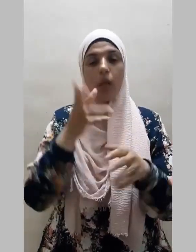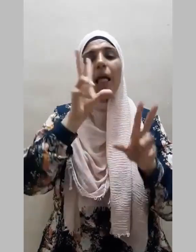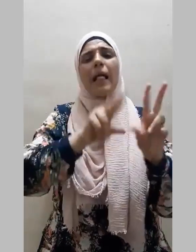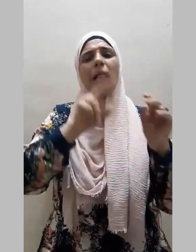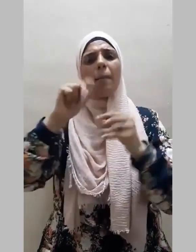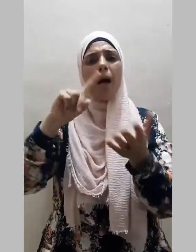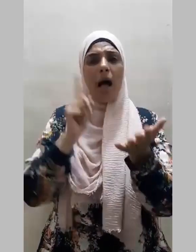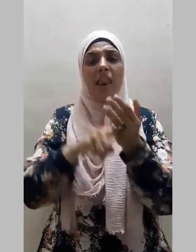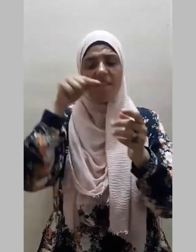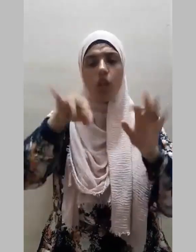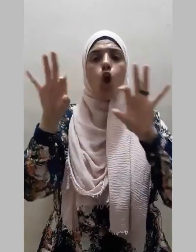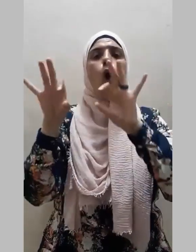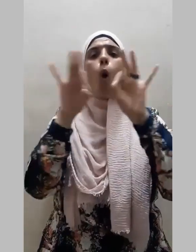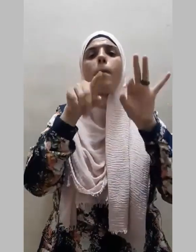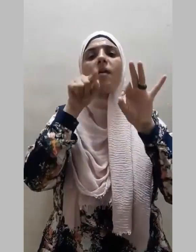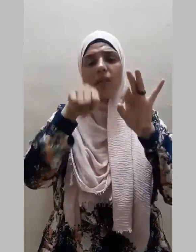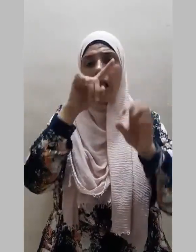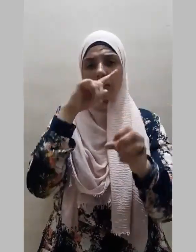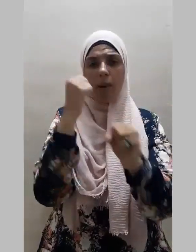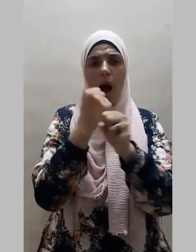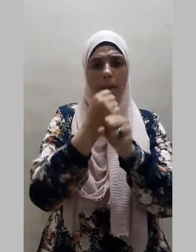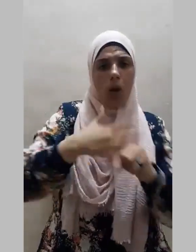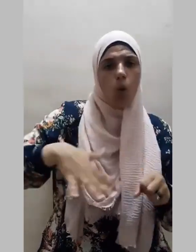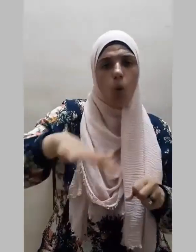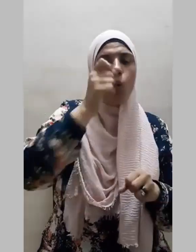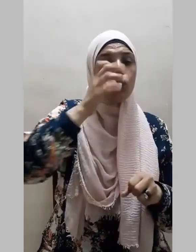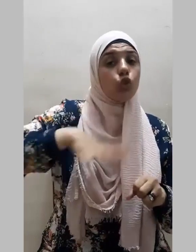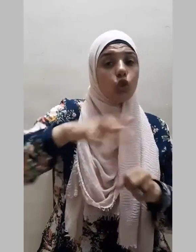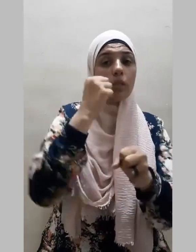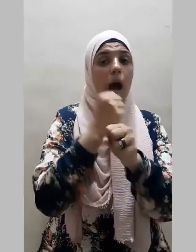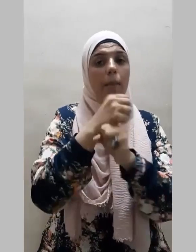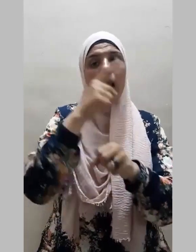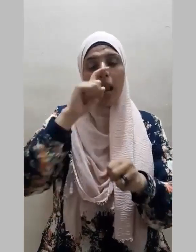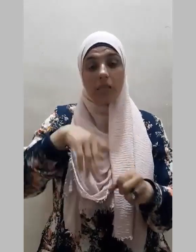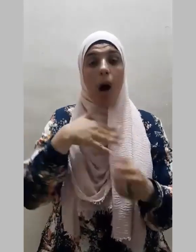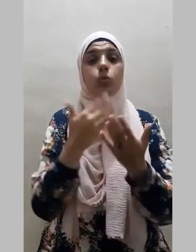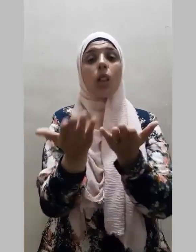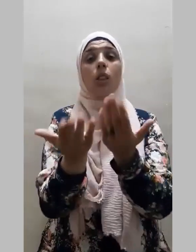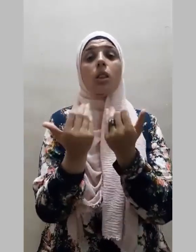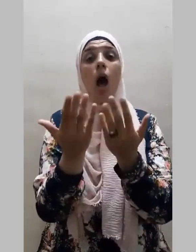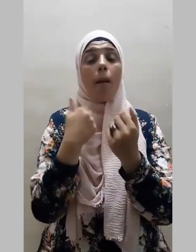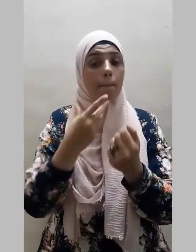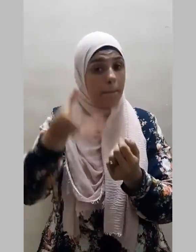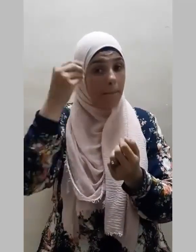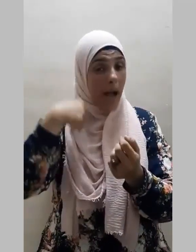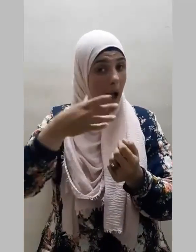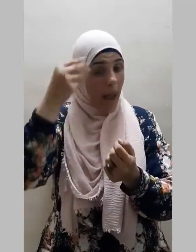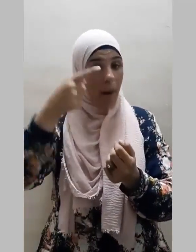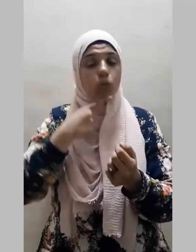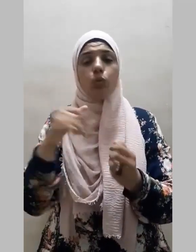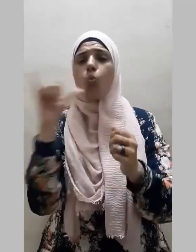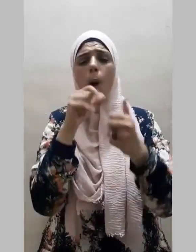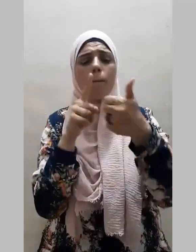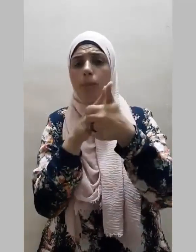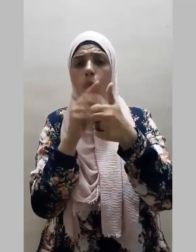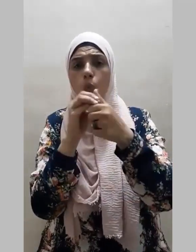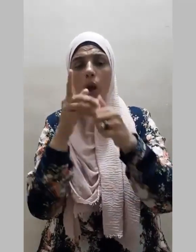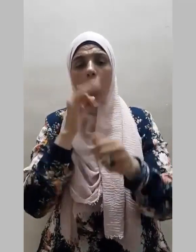دملة من الأمور يجب أن يتحلى بها طالب العلم من أهمها الحرص على